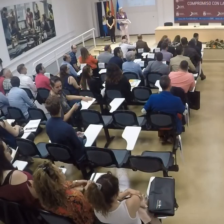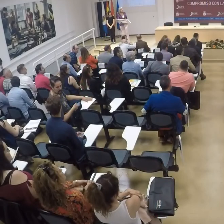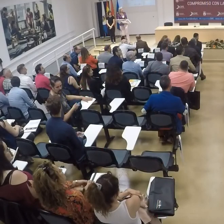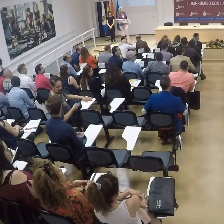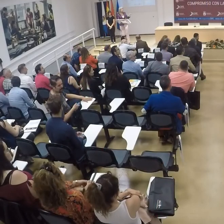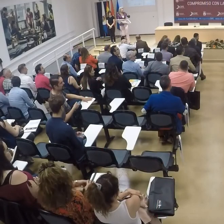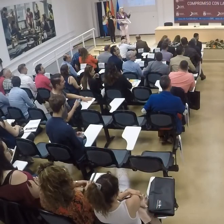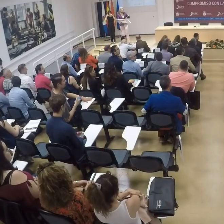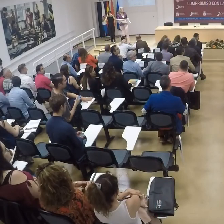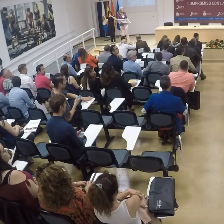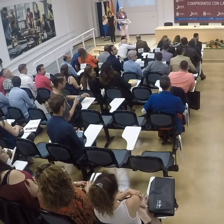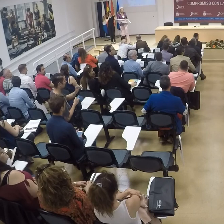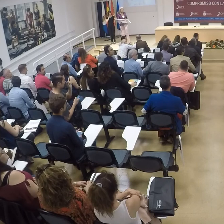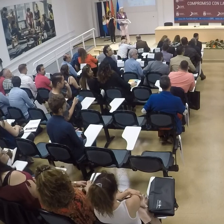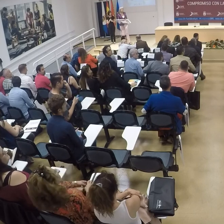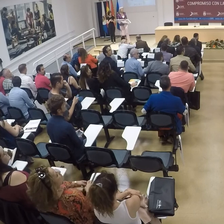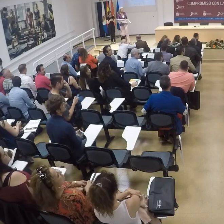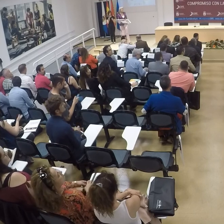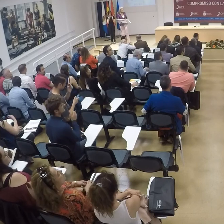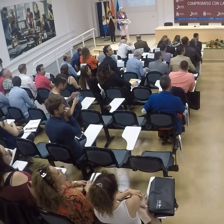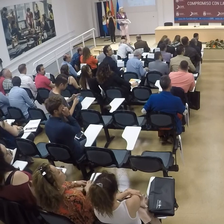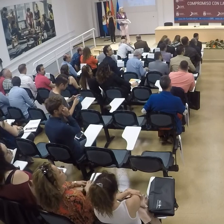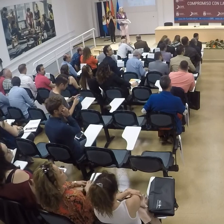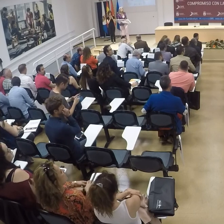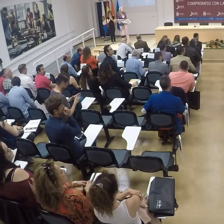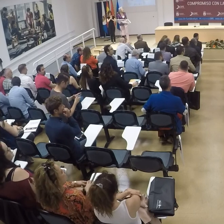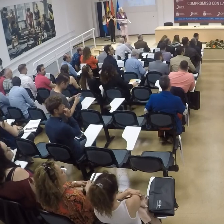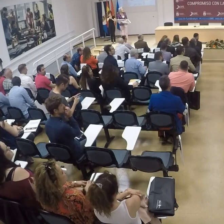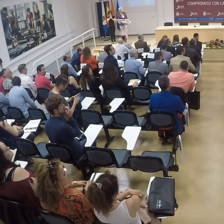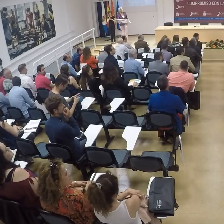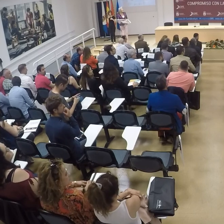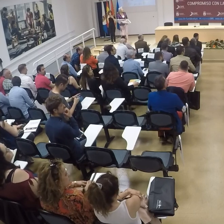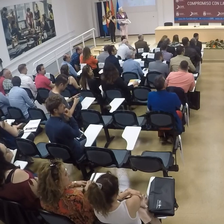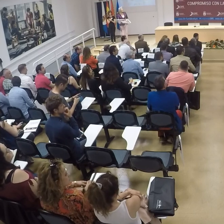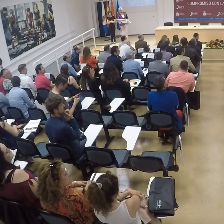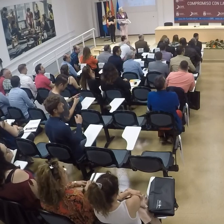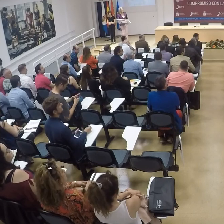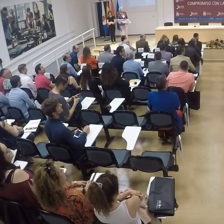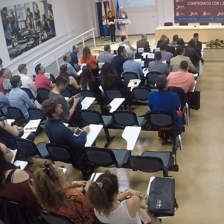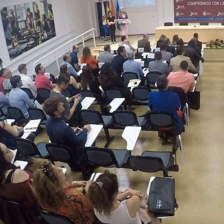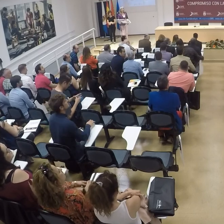Vamos con la foto, tiene que colocarse porque, claro, son bastantes. Y para salir todos y todas.